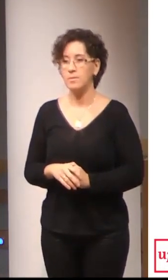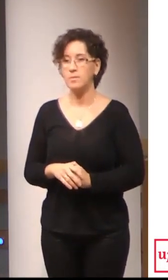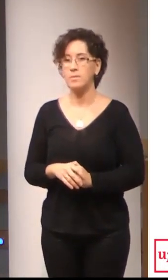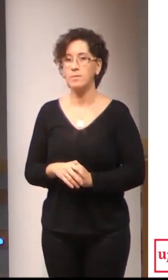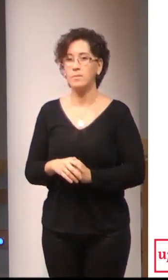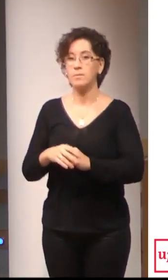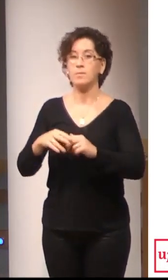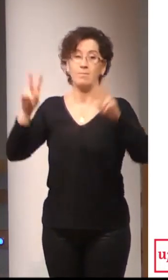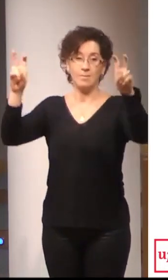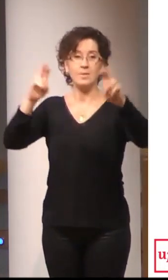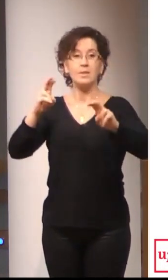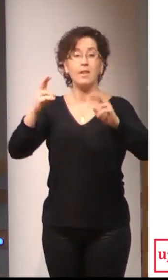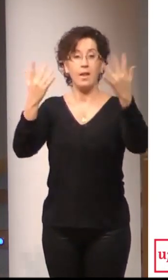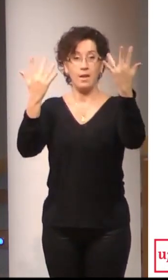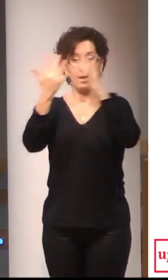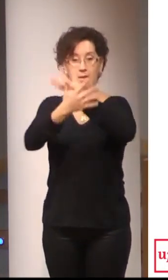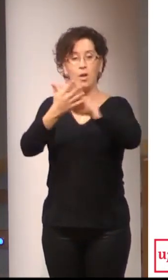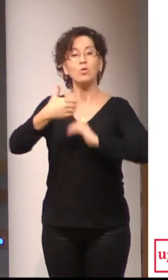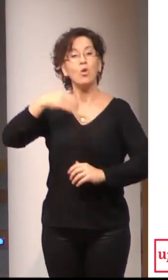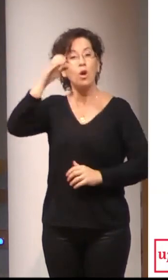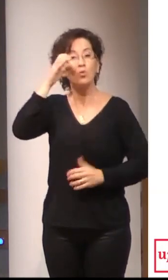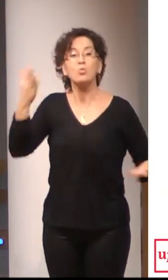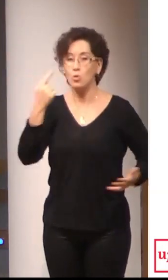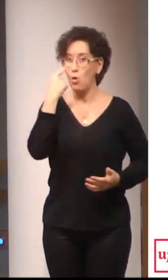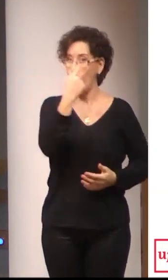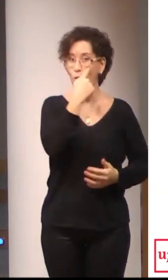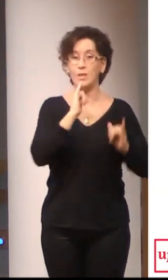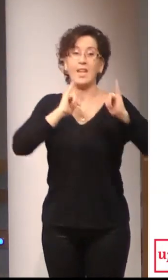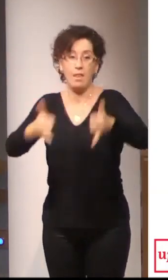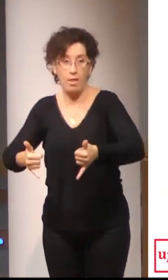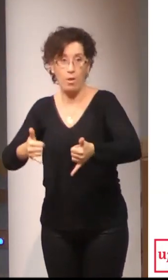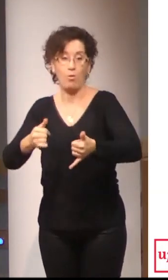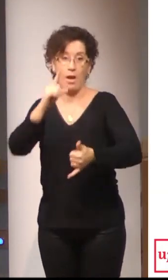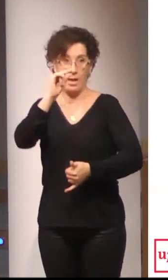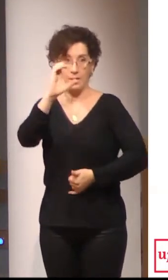Háblame con las manos, que te escucho con los ojos, Iniciación a la lengua de signos catalana.